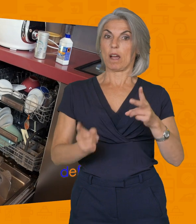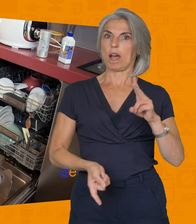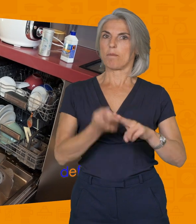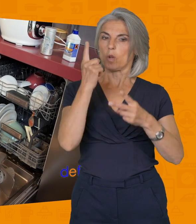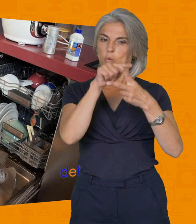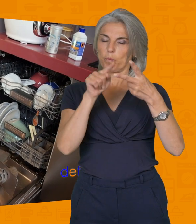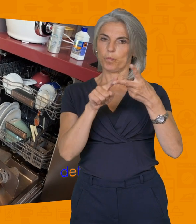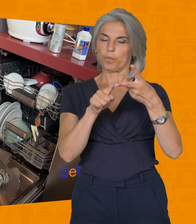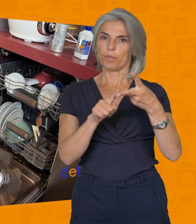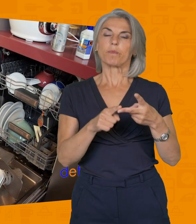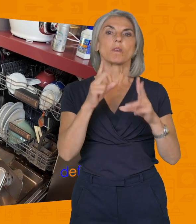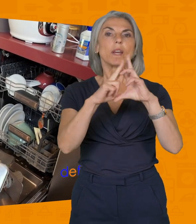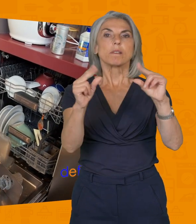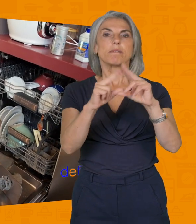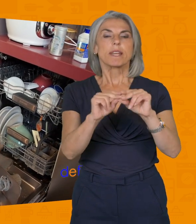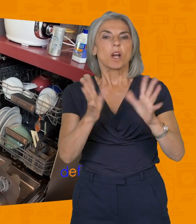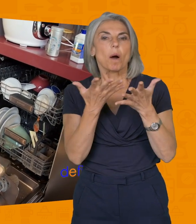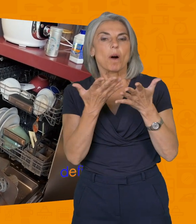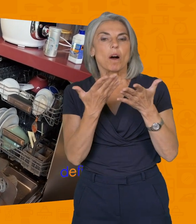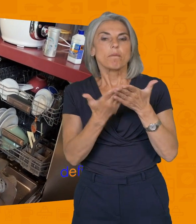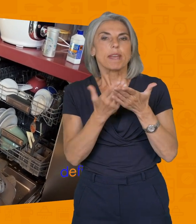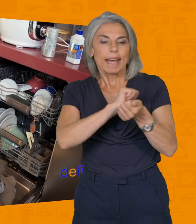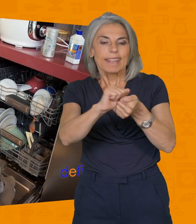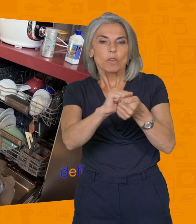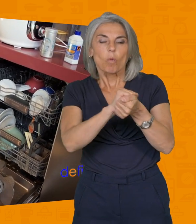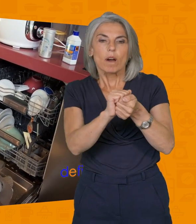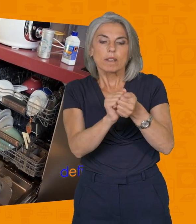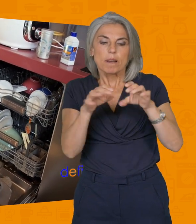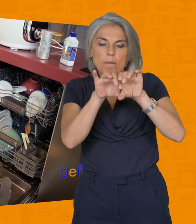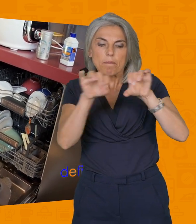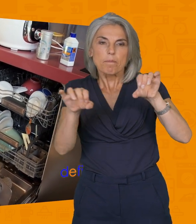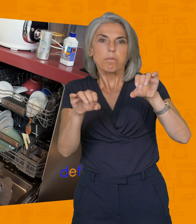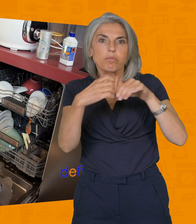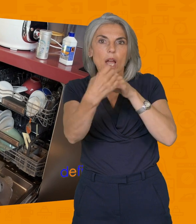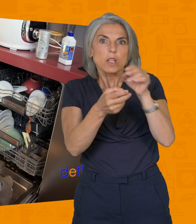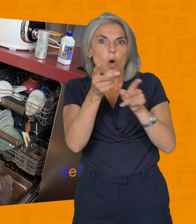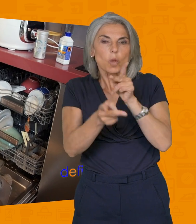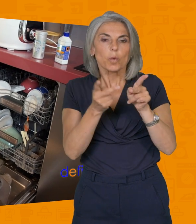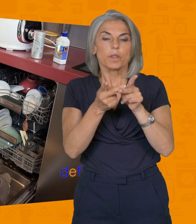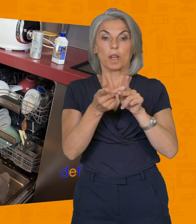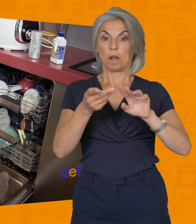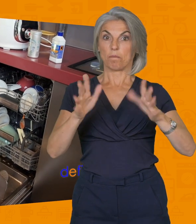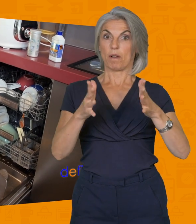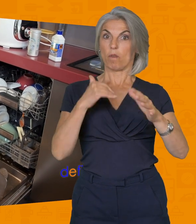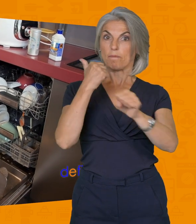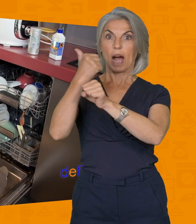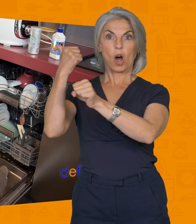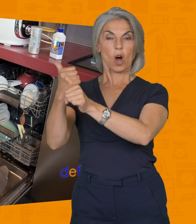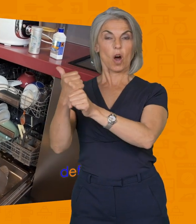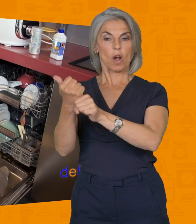importantes. Je vais vous parler ici de la technique pour nettoyer les pièces d'entretien d'un lave-vaisselle et de quelques fois par an, un produit à mettre